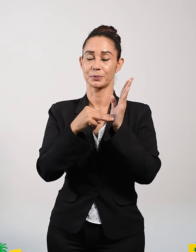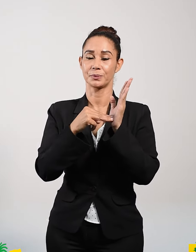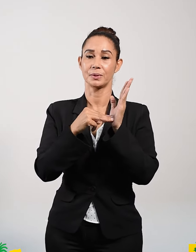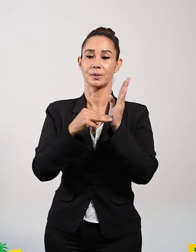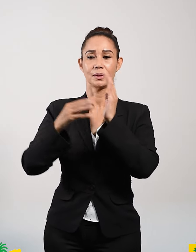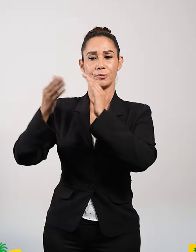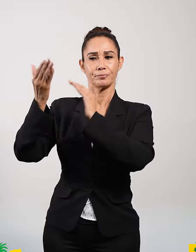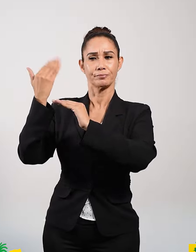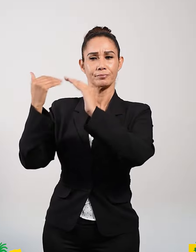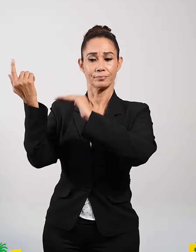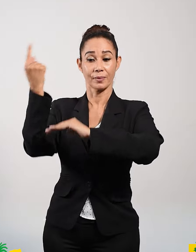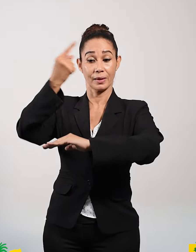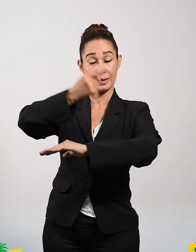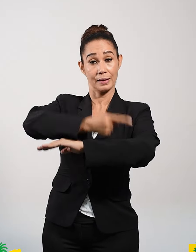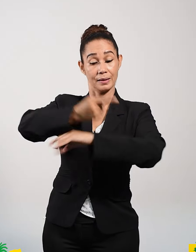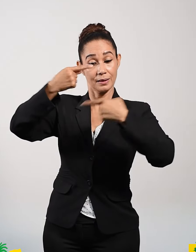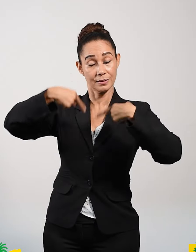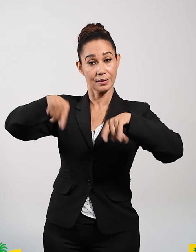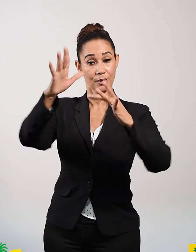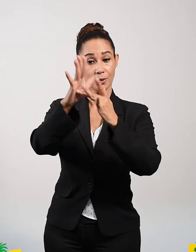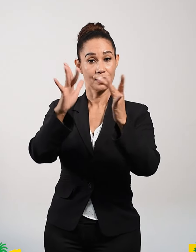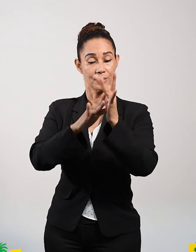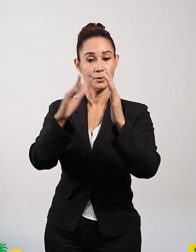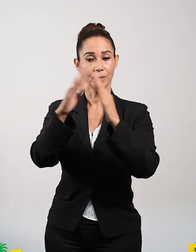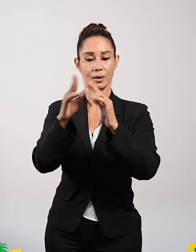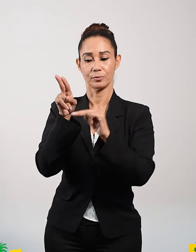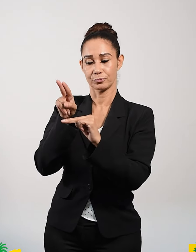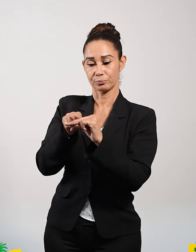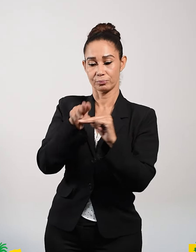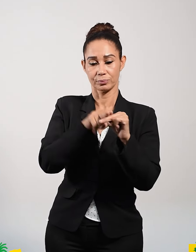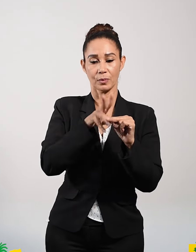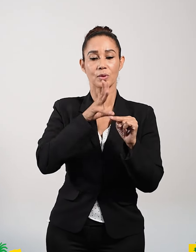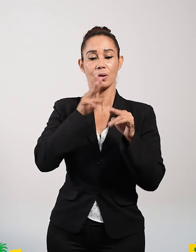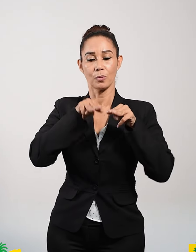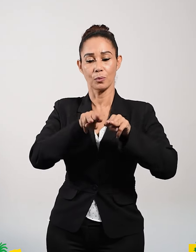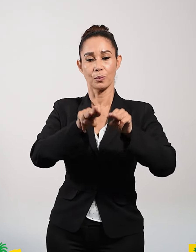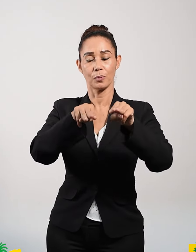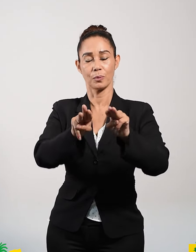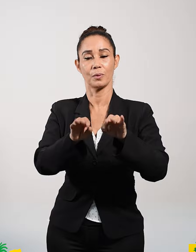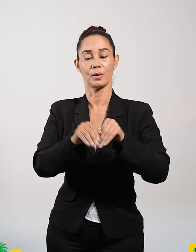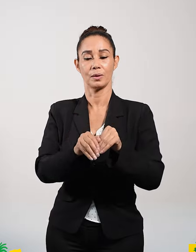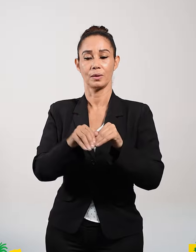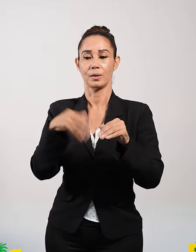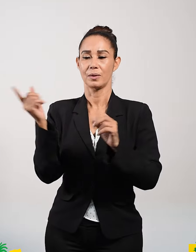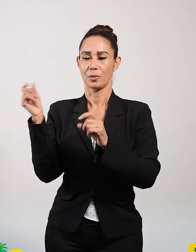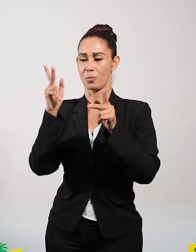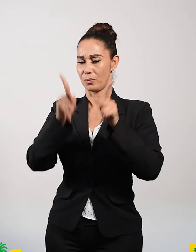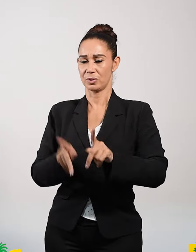Aquel día salió Jesús de casa y se sentó junto al lago, y acudió a él tanta gente que